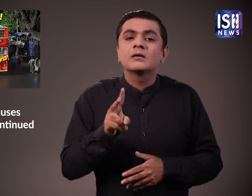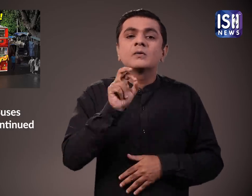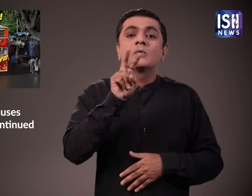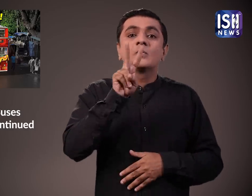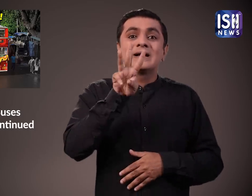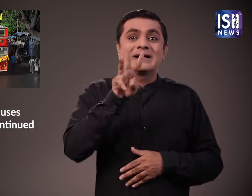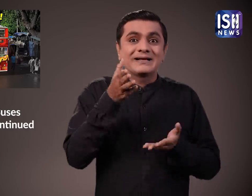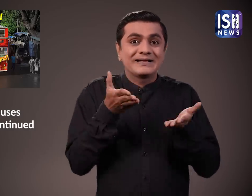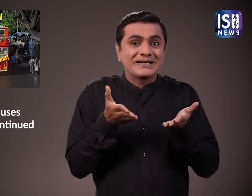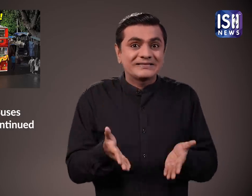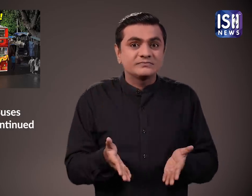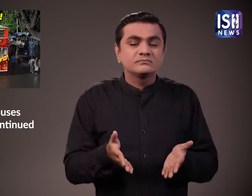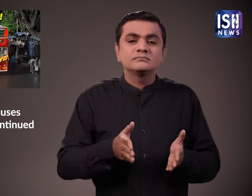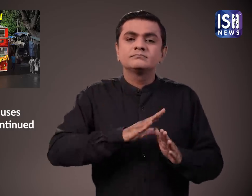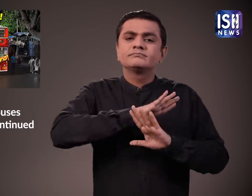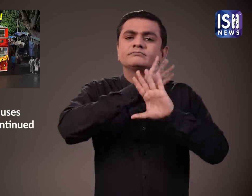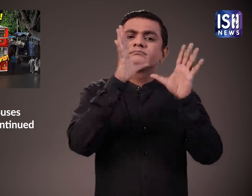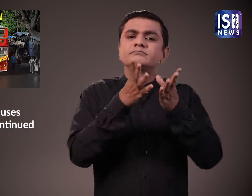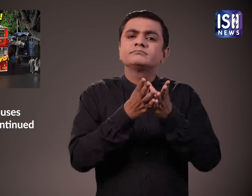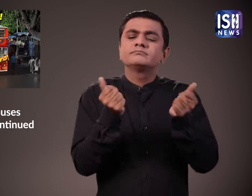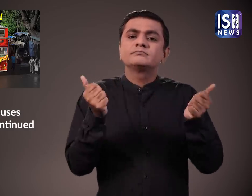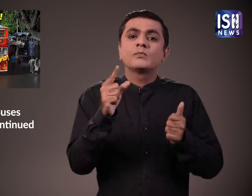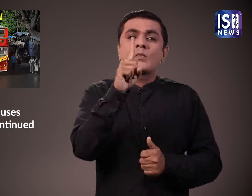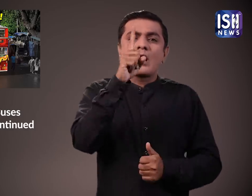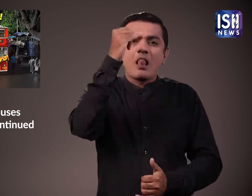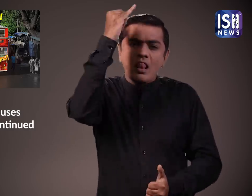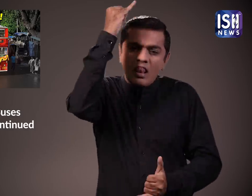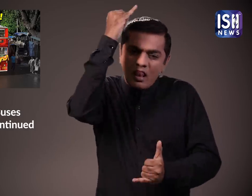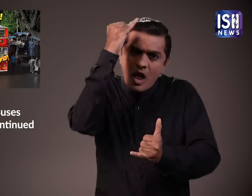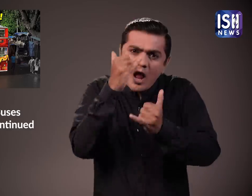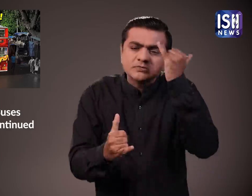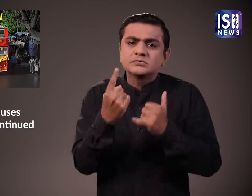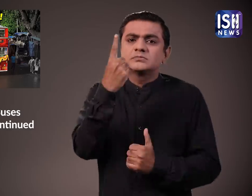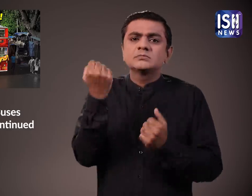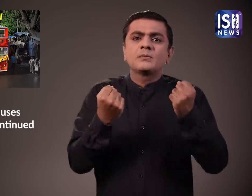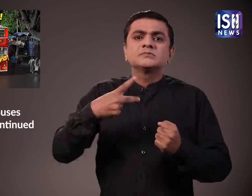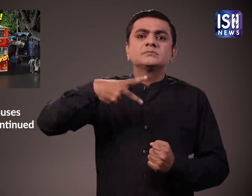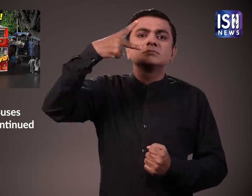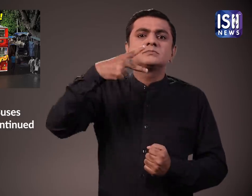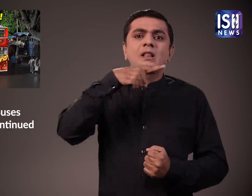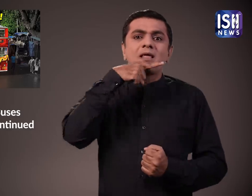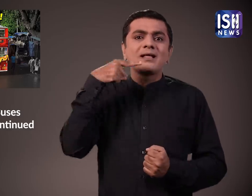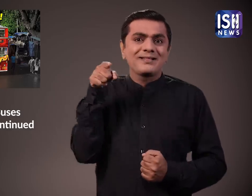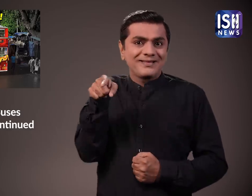बसे लगभग गायब हो गई है अब केवल एक रेट BST डबल डेकर बची थी